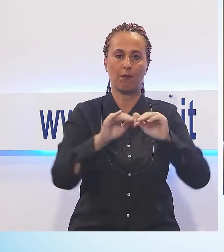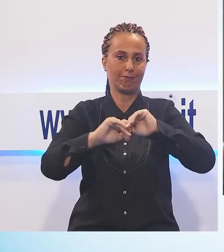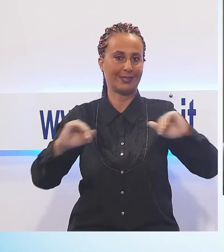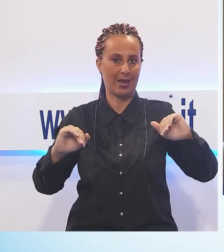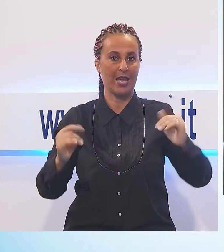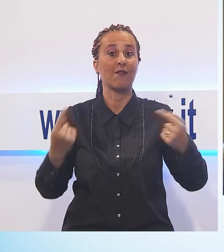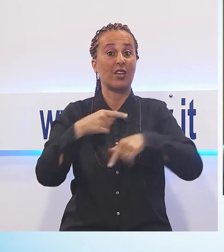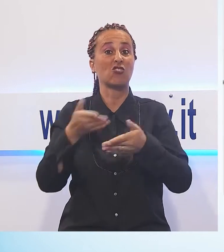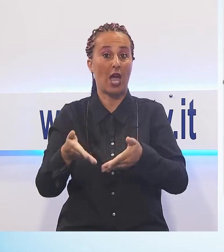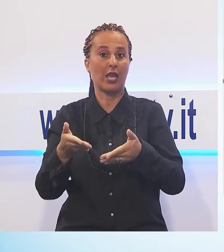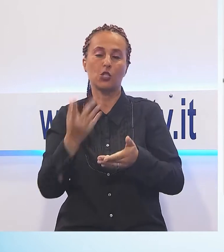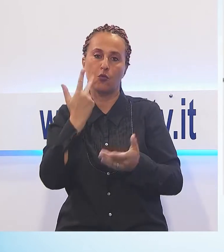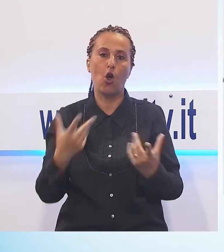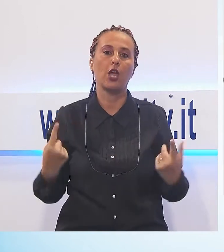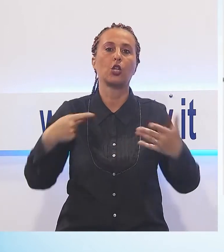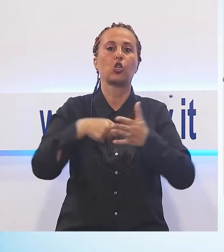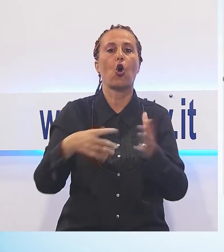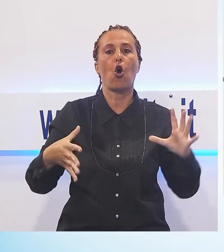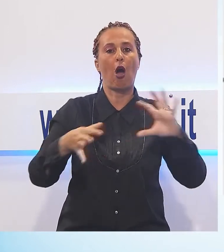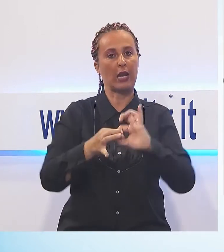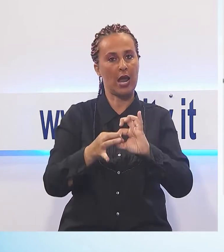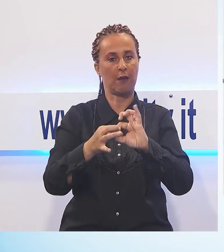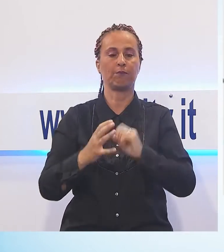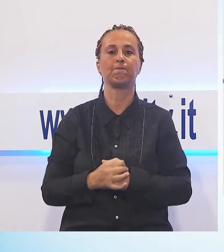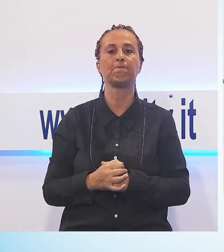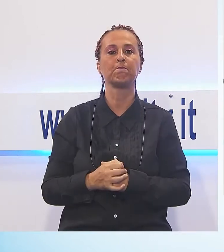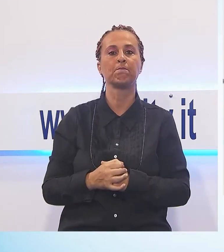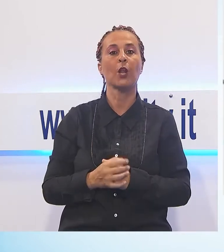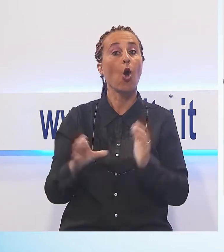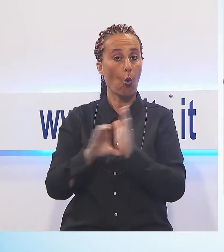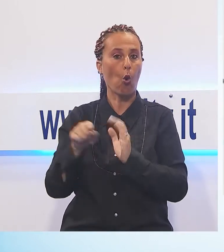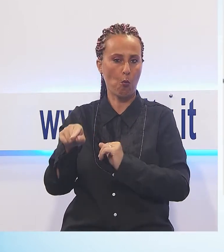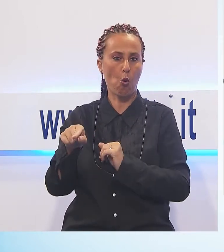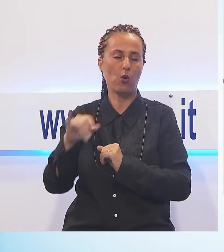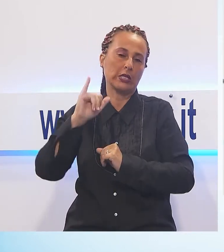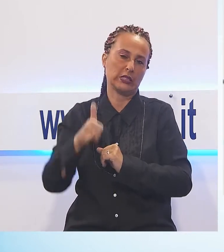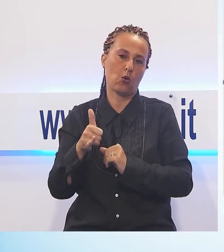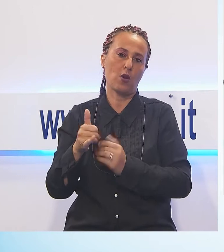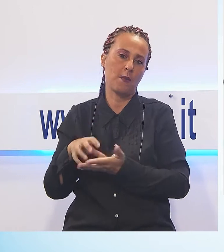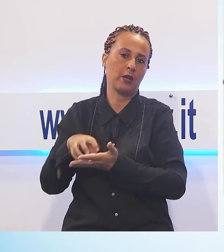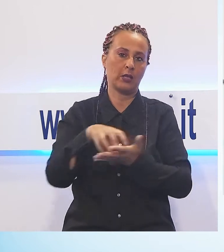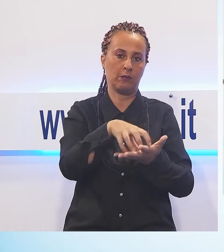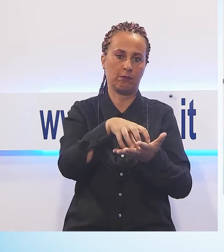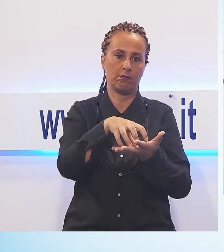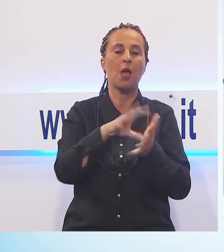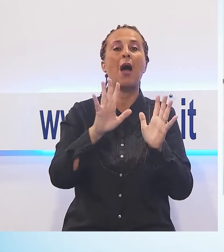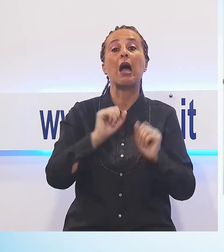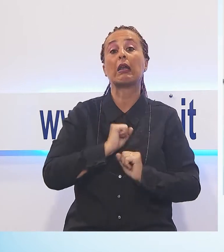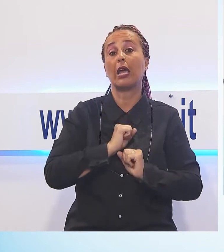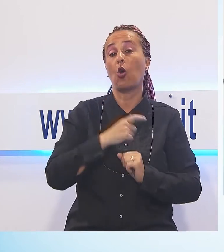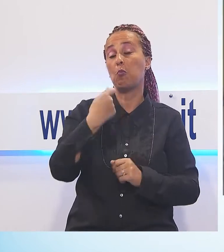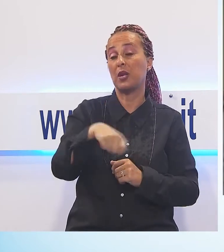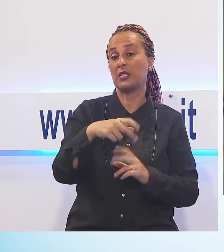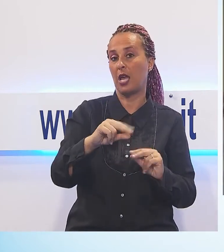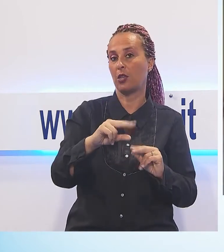risorse. Il Comune sicuramente farà la sua parte, ma sono sicuro che anche il presidente, appena confermato,